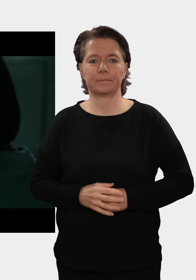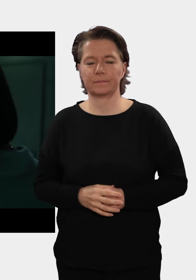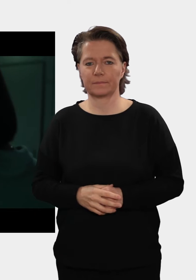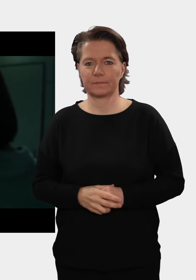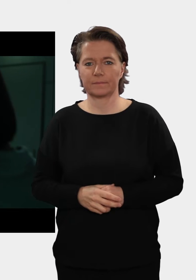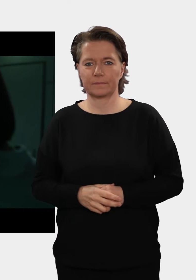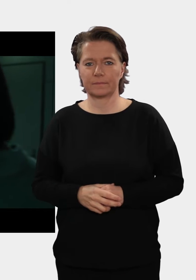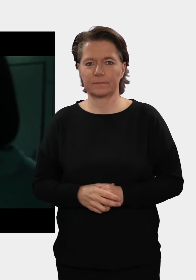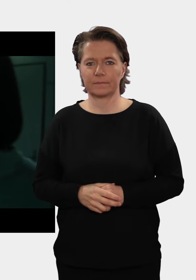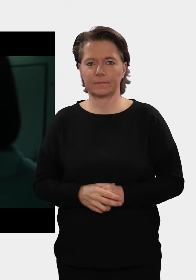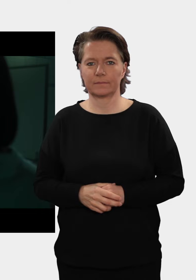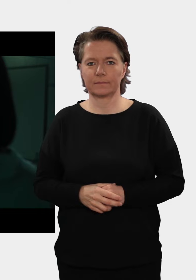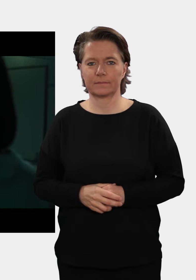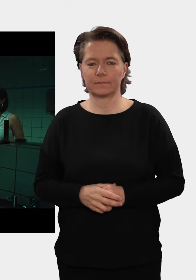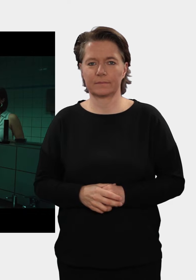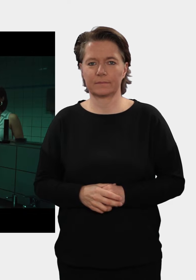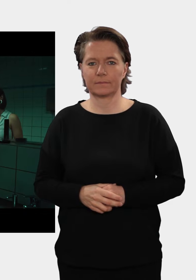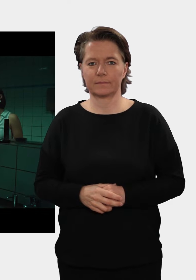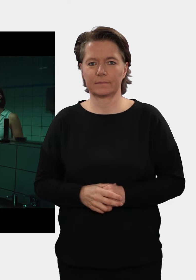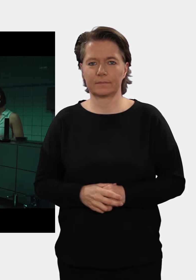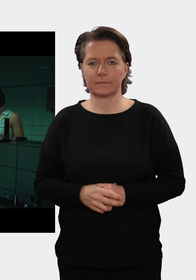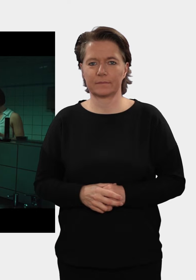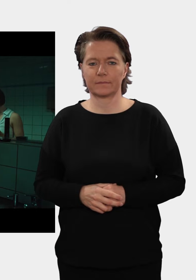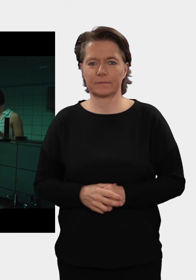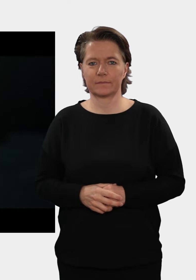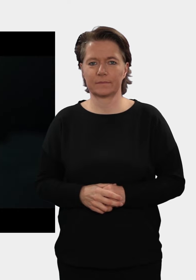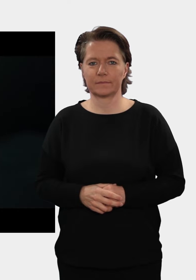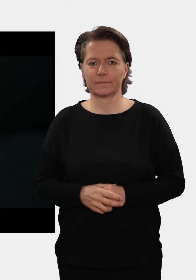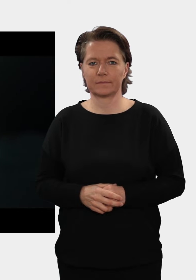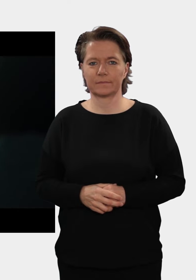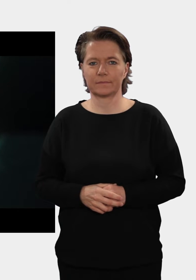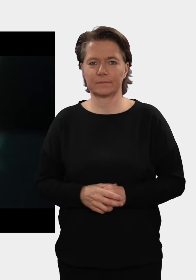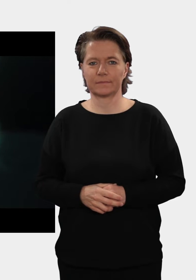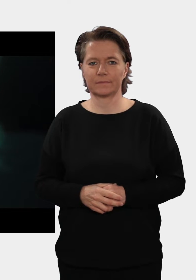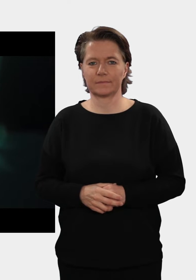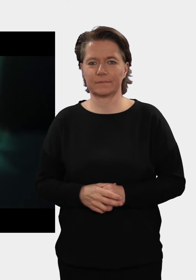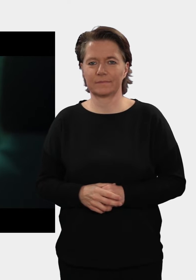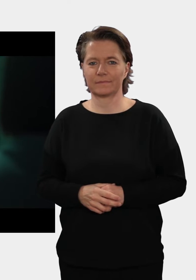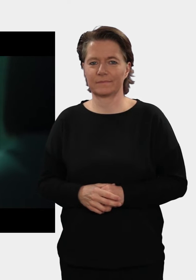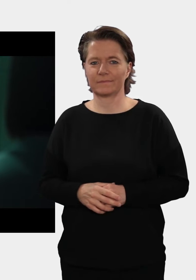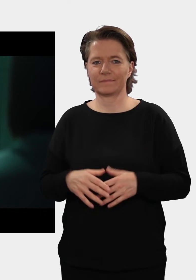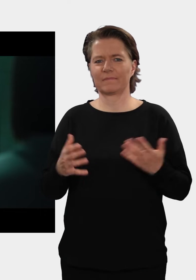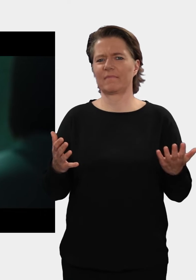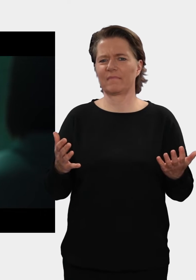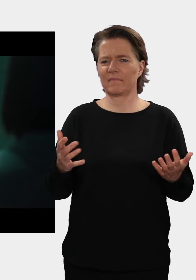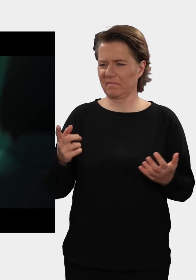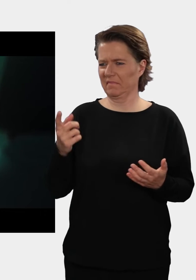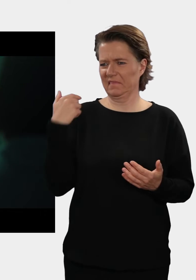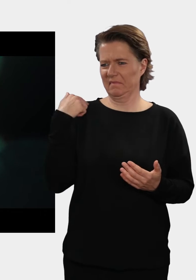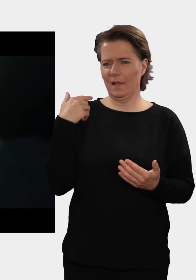Norddeutscher 2021 Also der erste Auftritt, der war gar